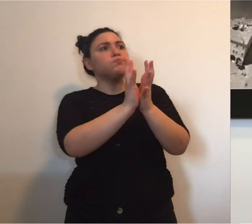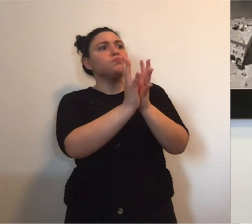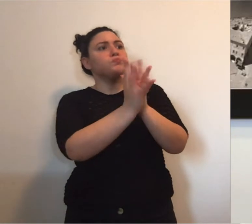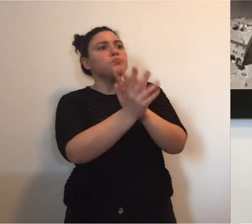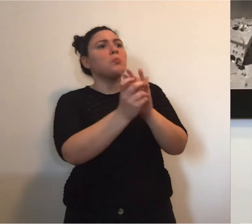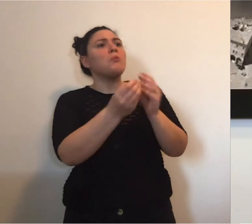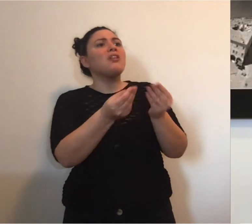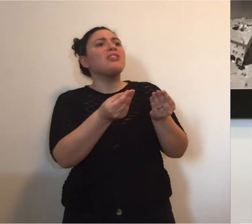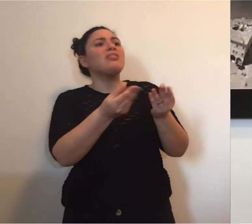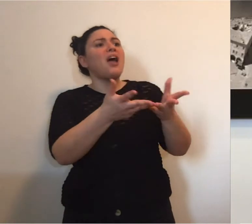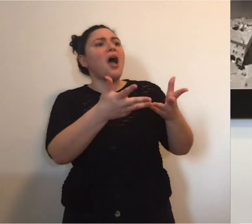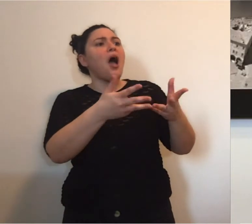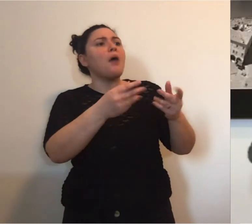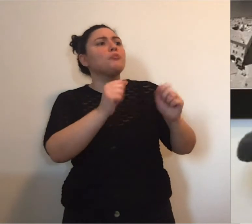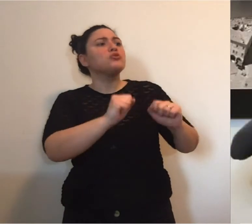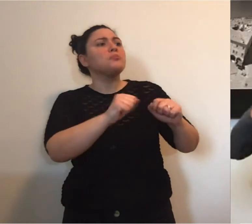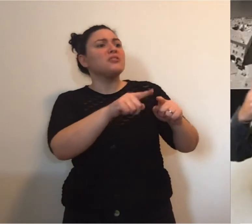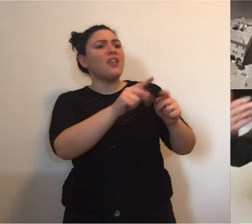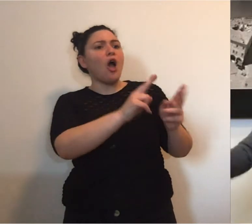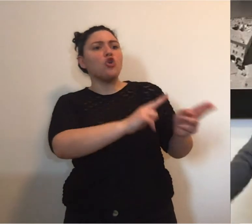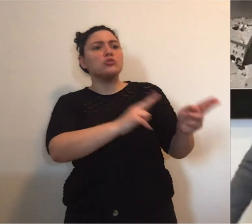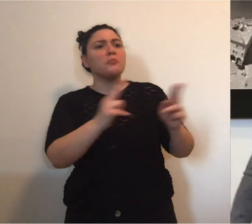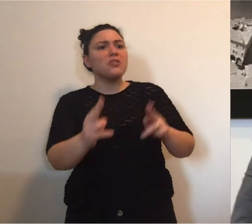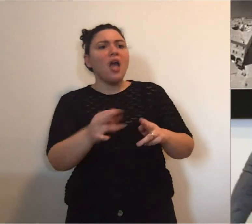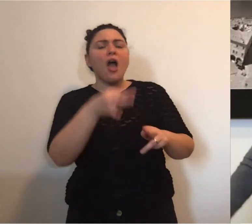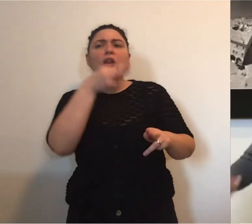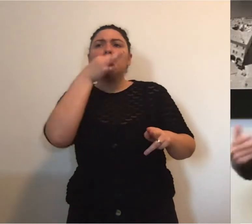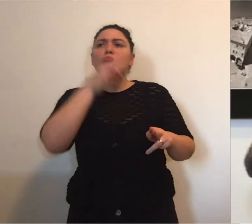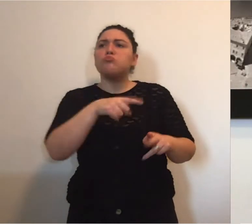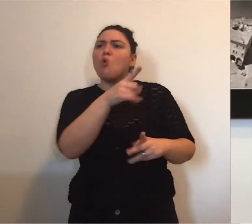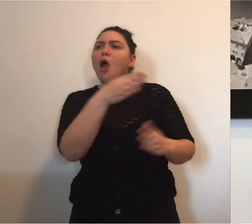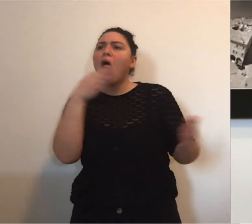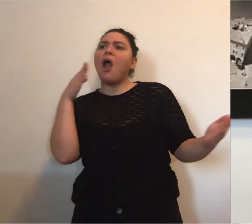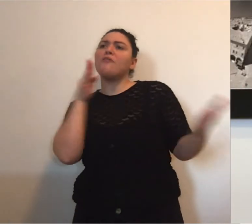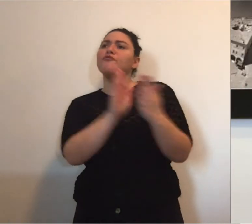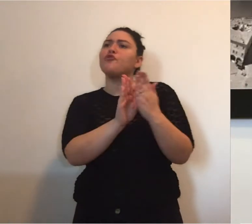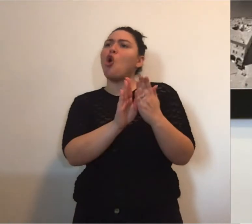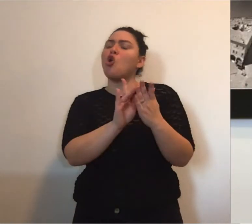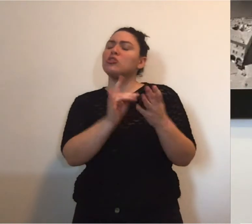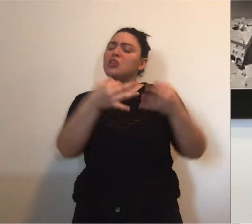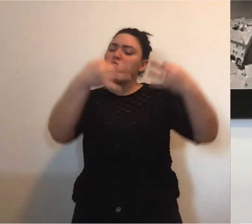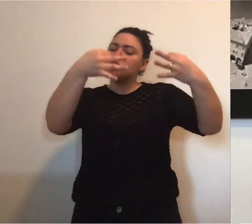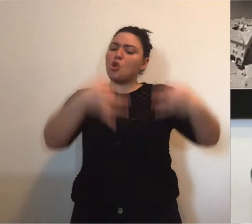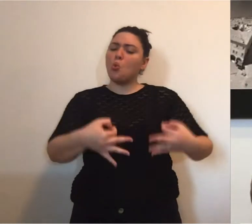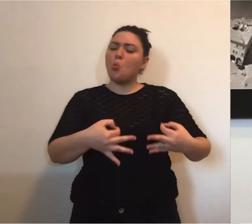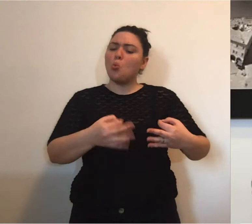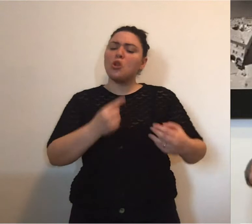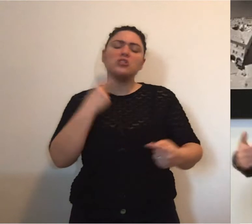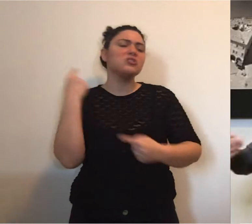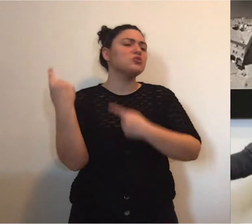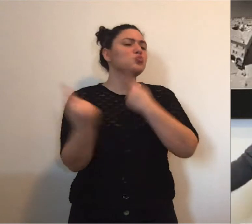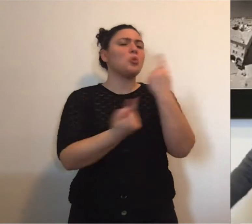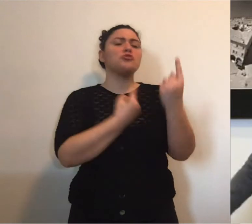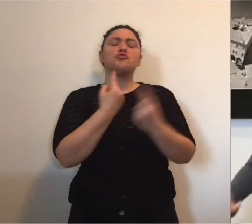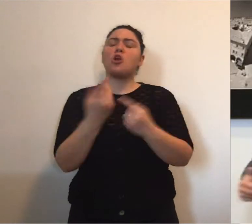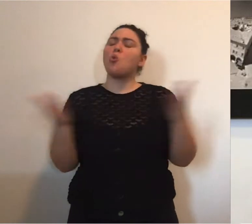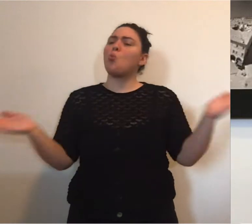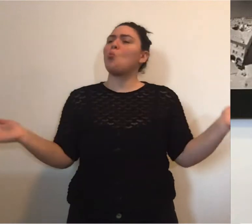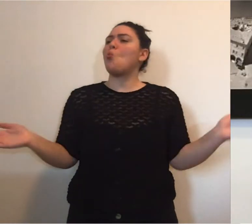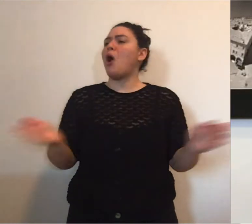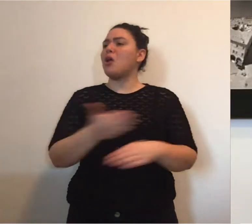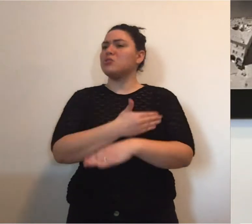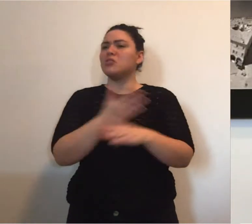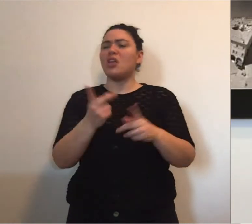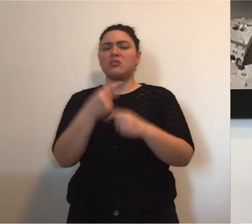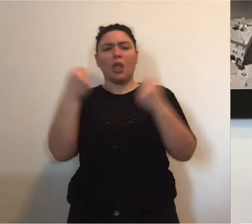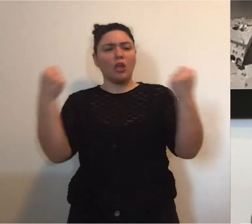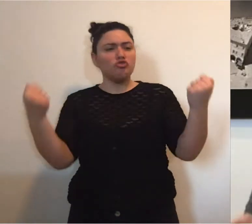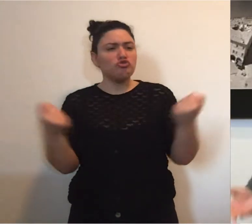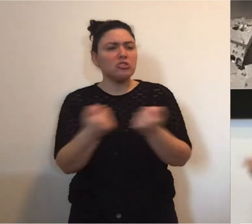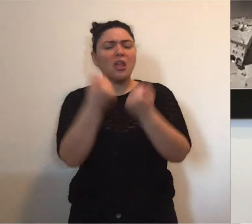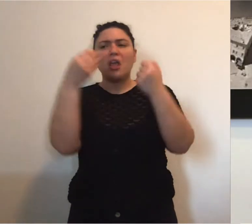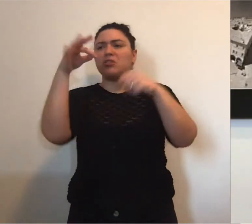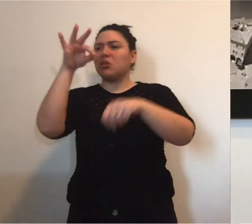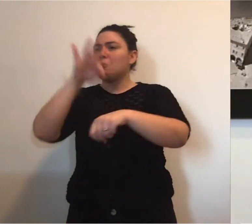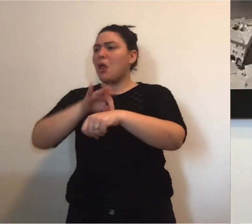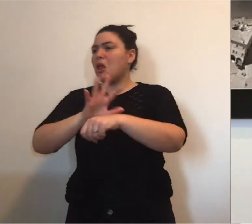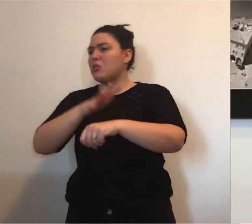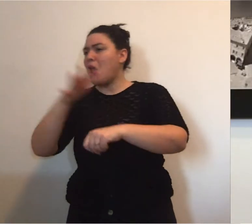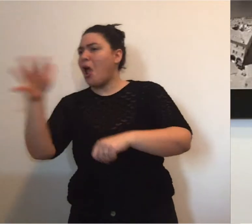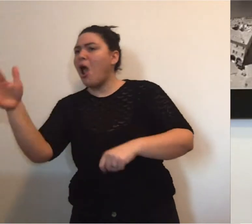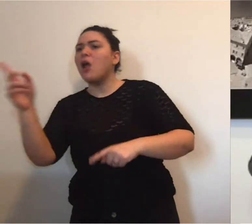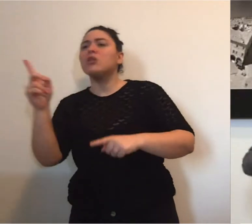'evoluzione del virus stesso che consenta alle strutture spedaliere di essere performanti e capaci di rispondere in totale